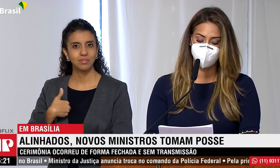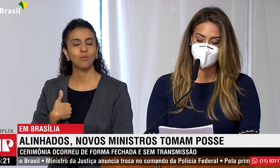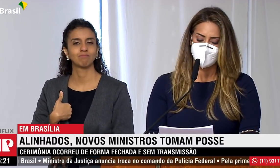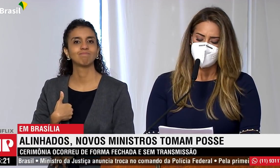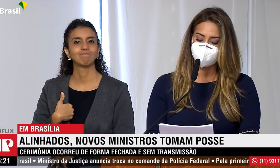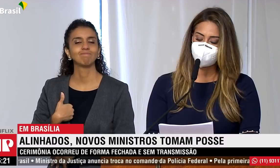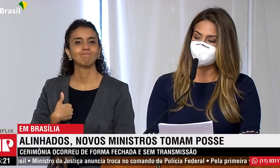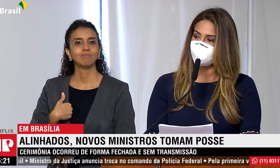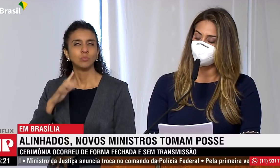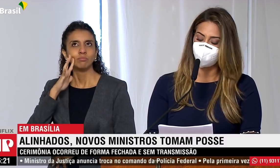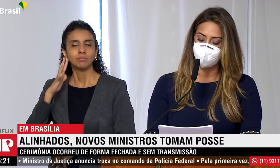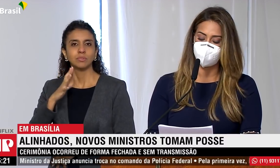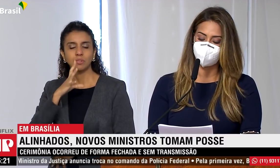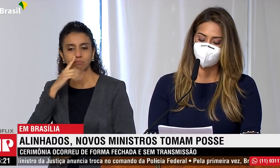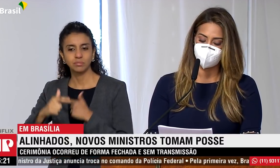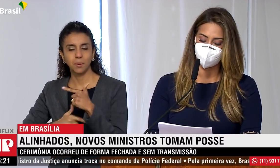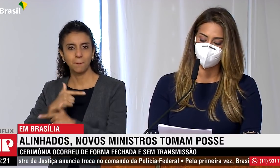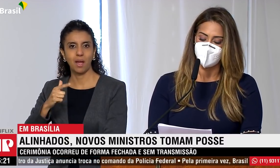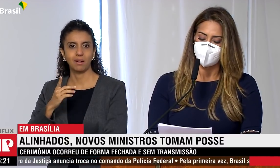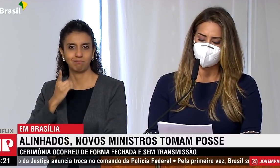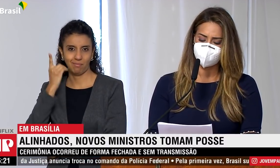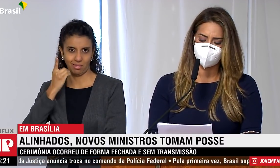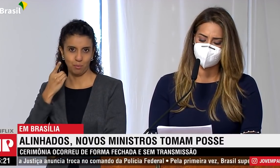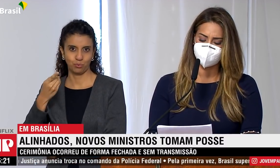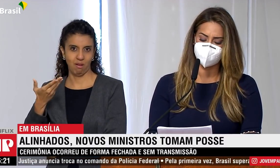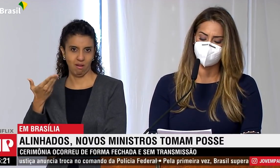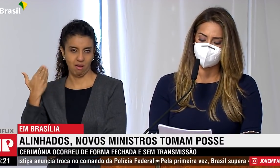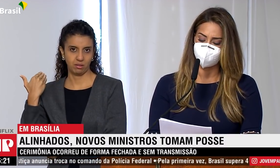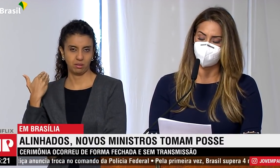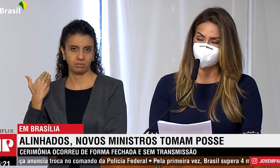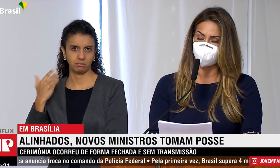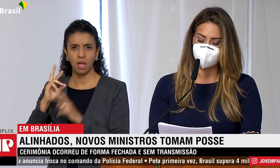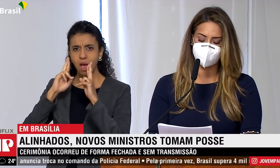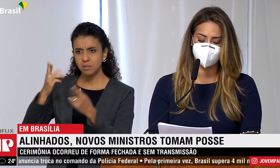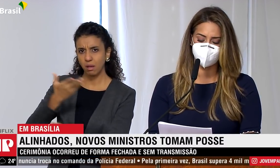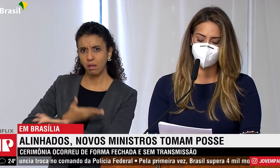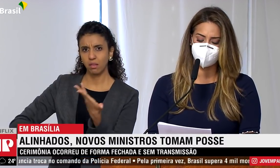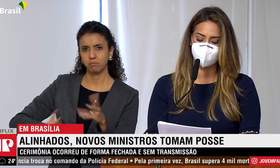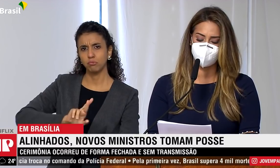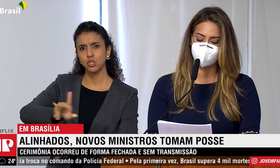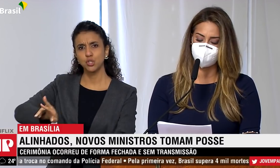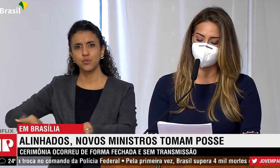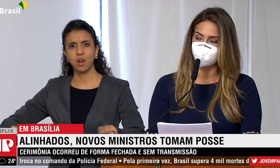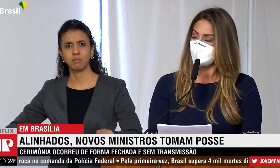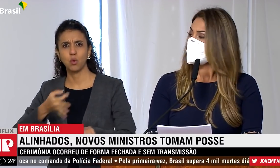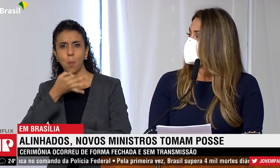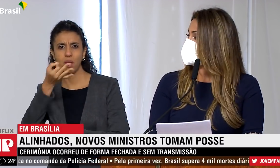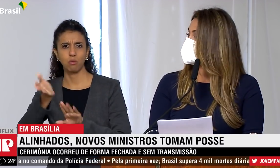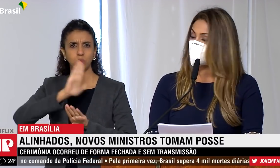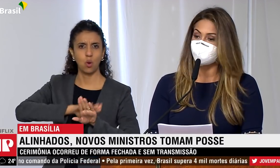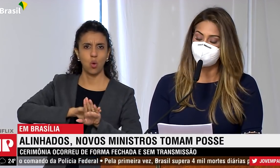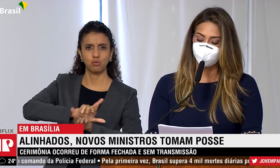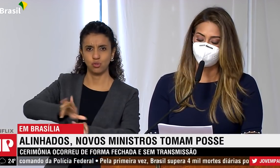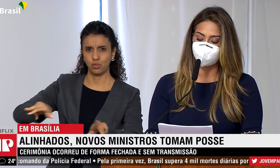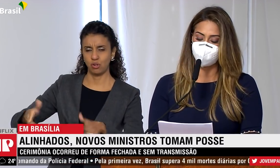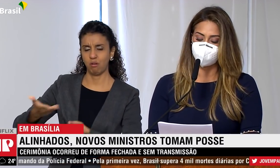federal, respeitando e convivendo com as diferentes visões e ideologias. Esteve